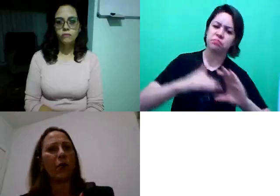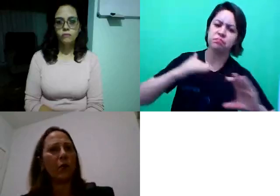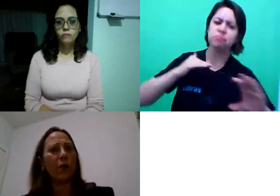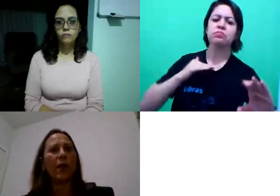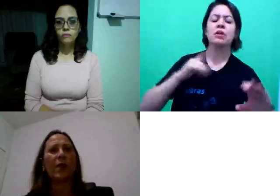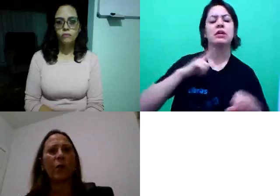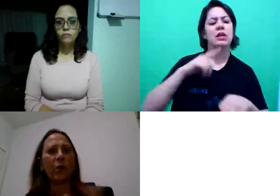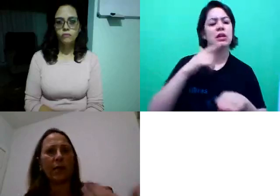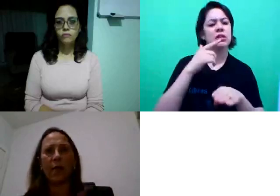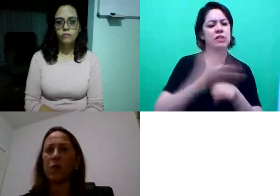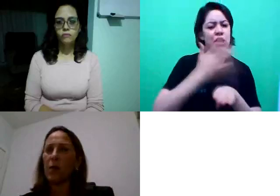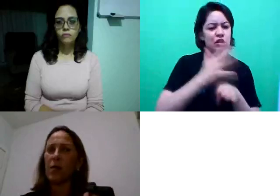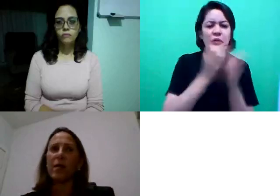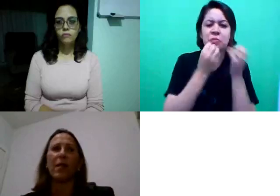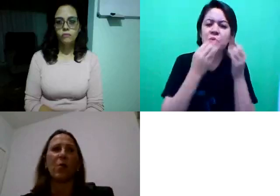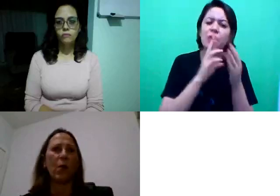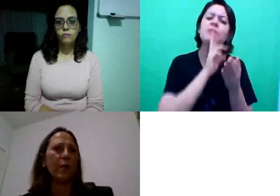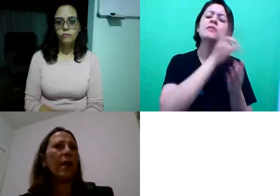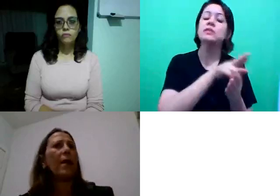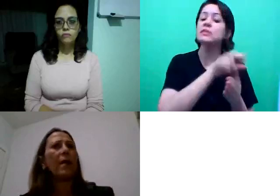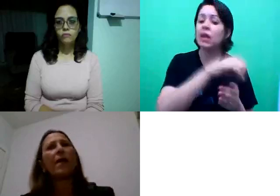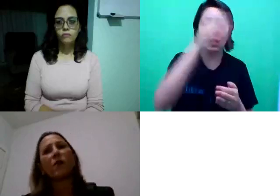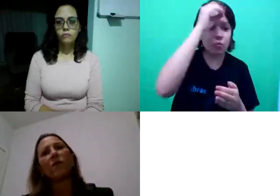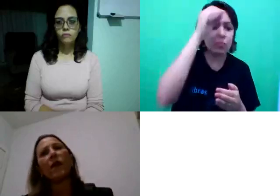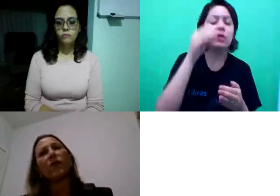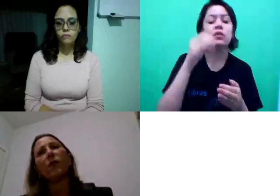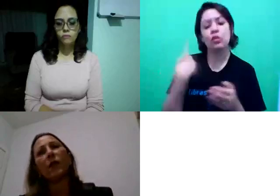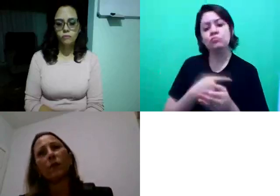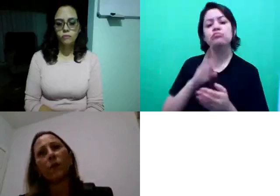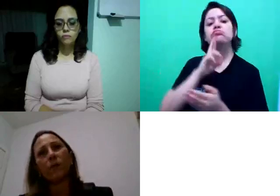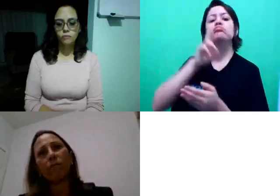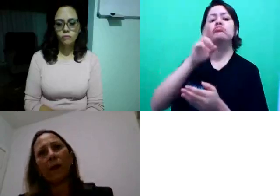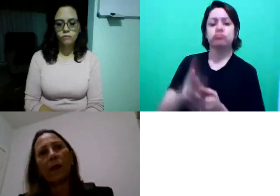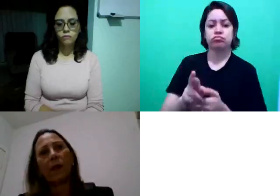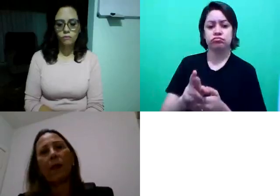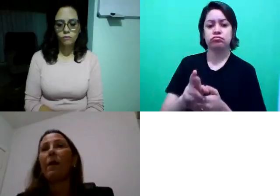estagiária muito boa, ela responde, se ela não souber, a gente responde, e aí a gente vai...